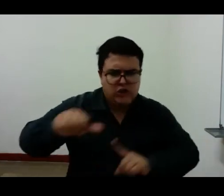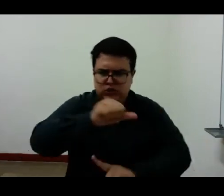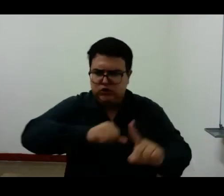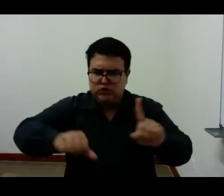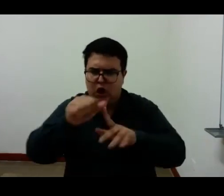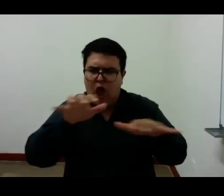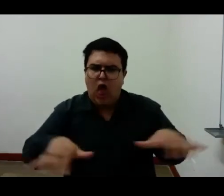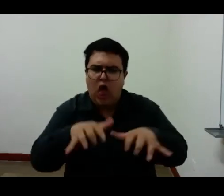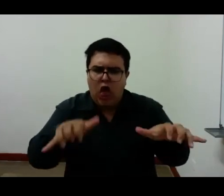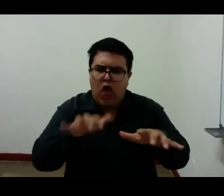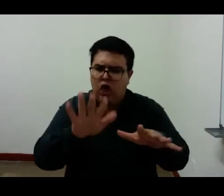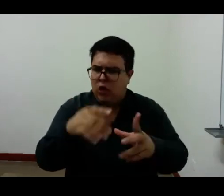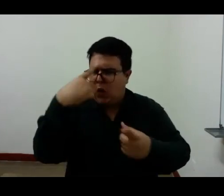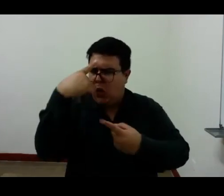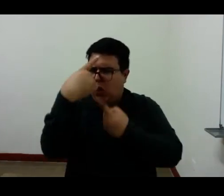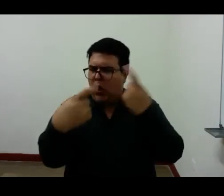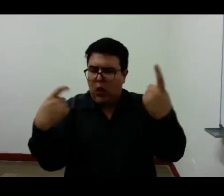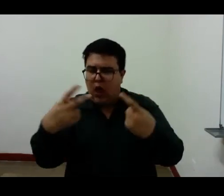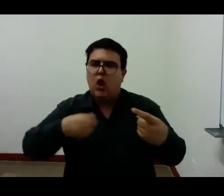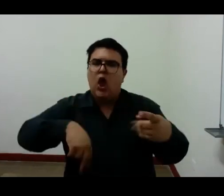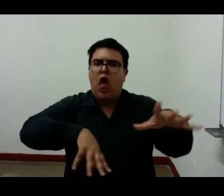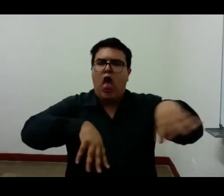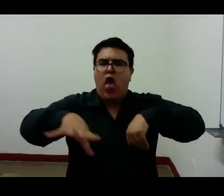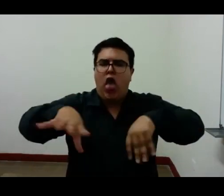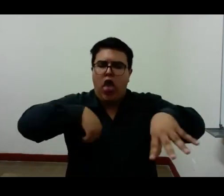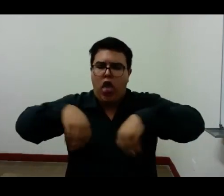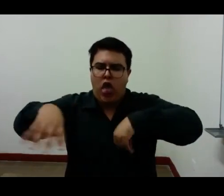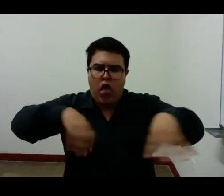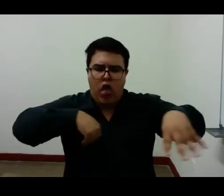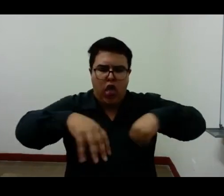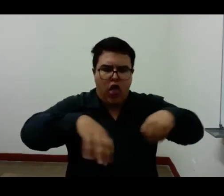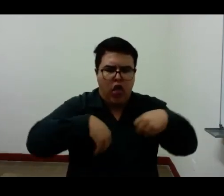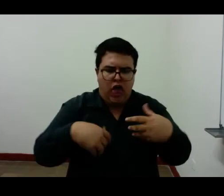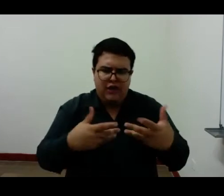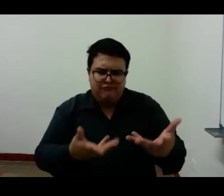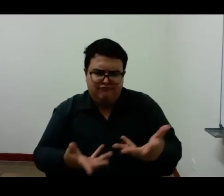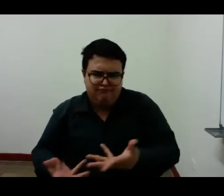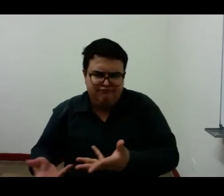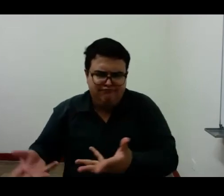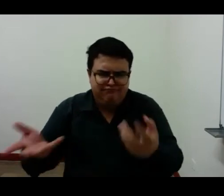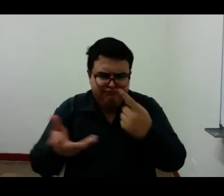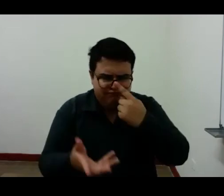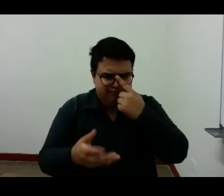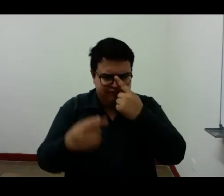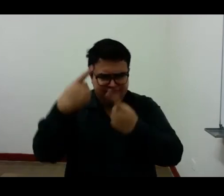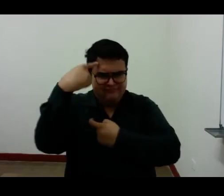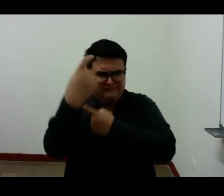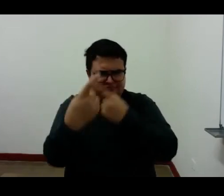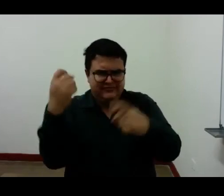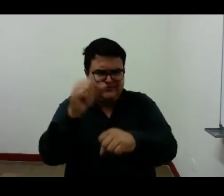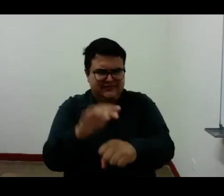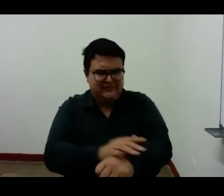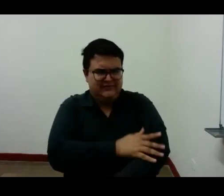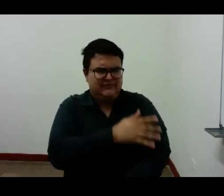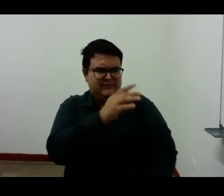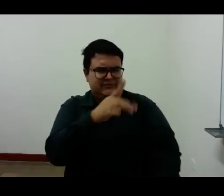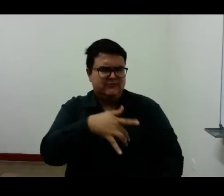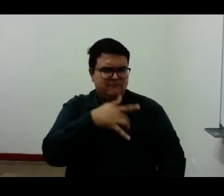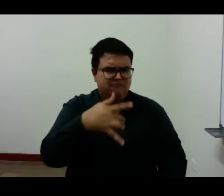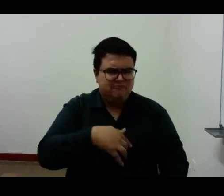nos acogemos a ellas y las exploramos como si fuesen grandes países